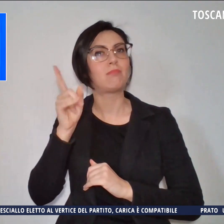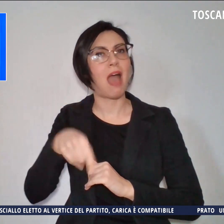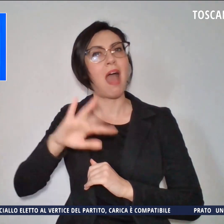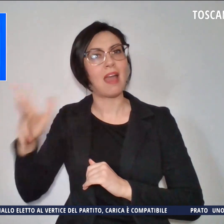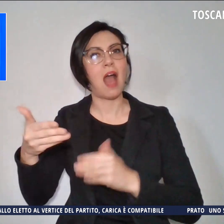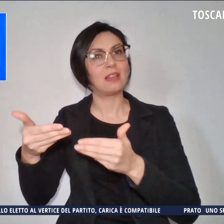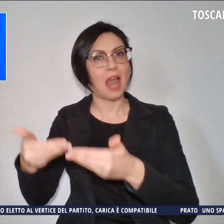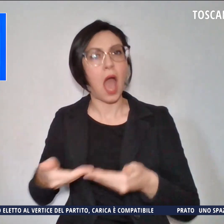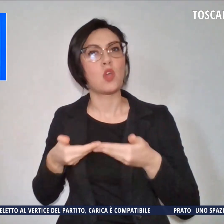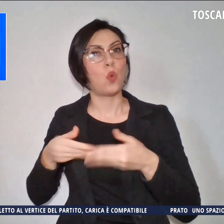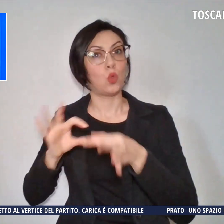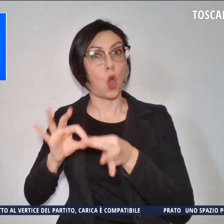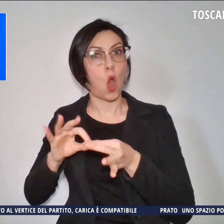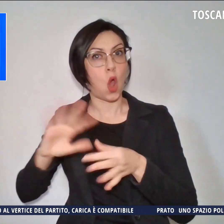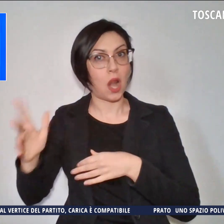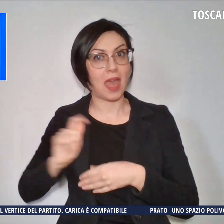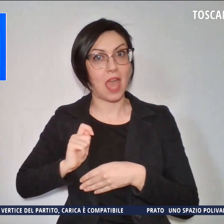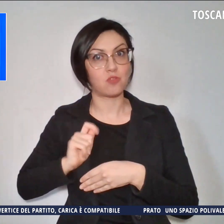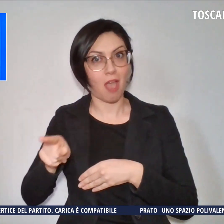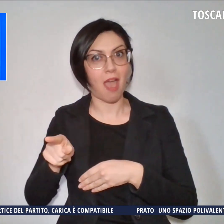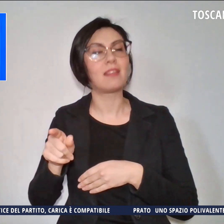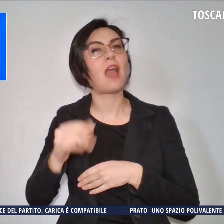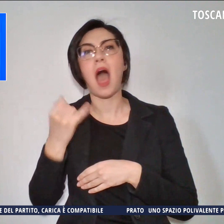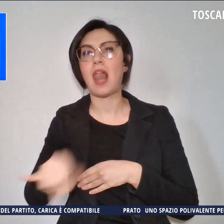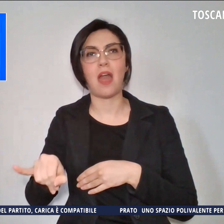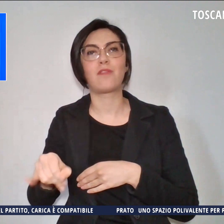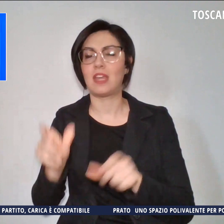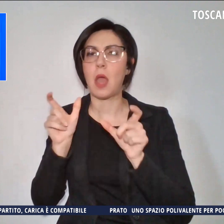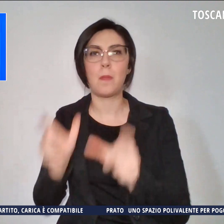alla fine è stato fermato in via Gordigiani.